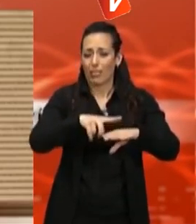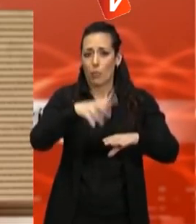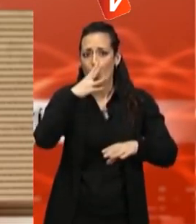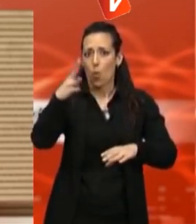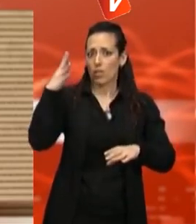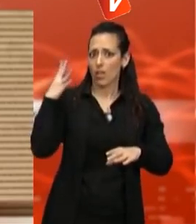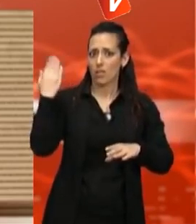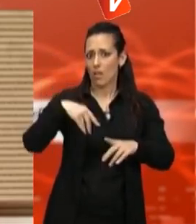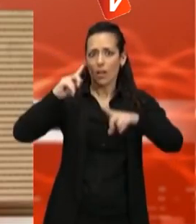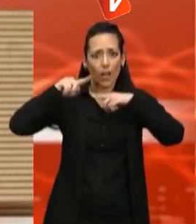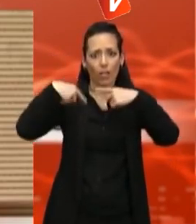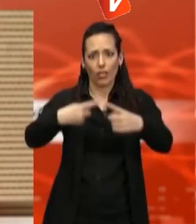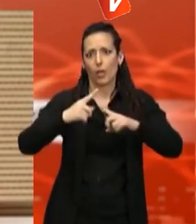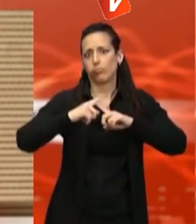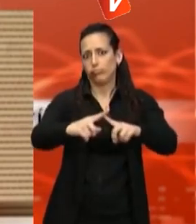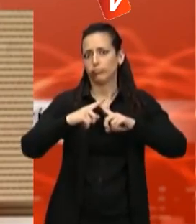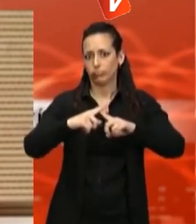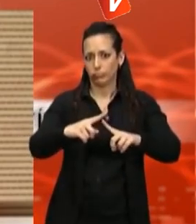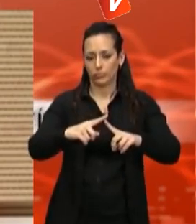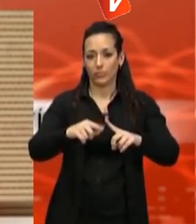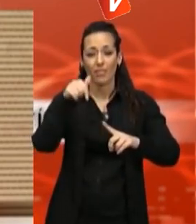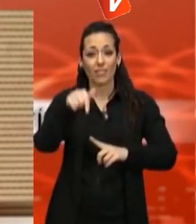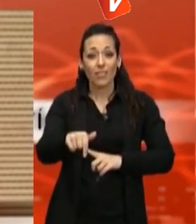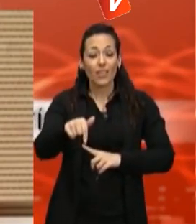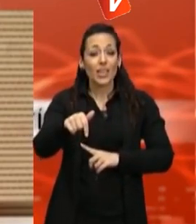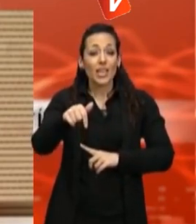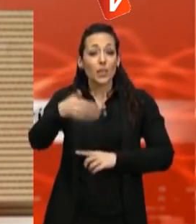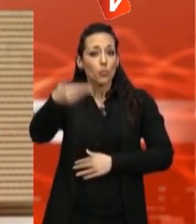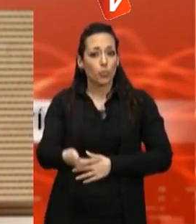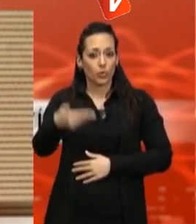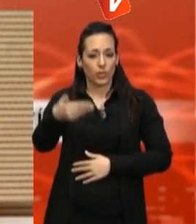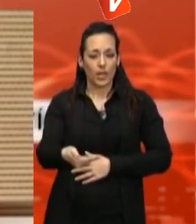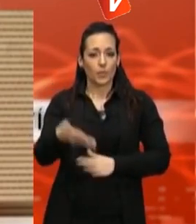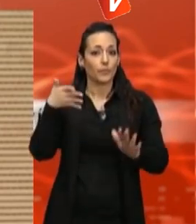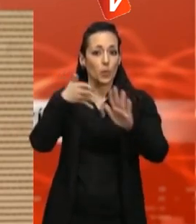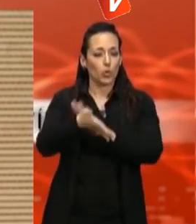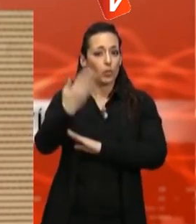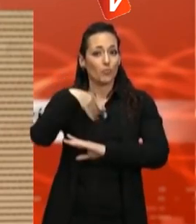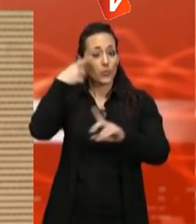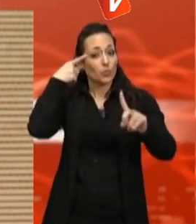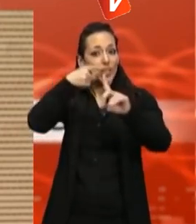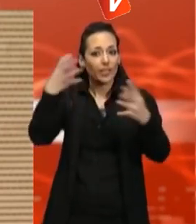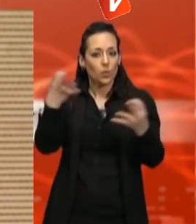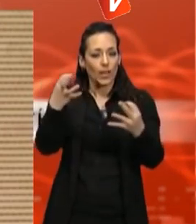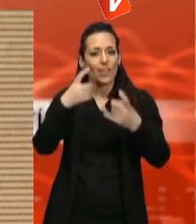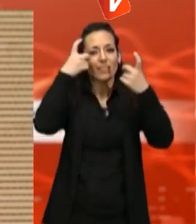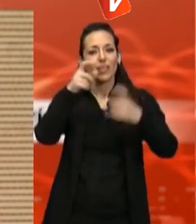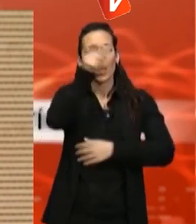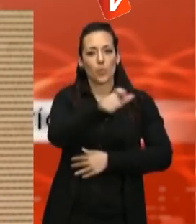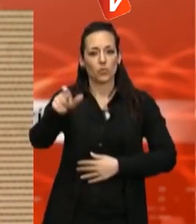és molt important amb l'objectiu de fidelitzar el client en